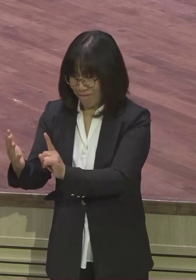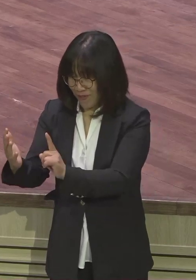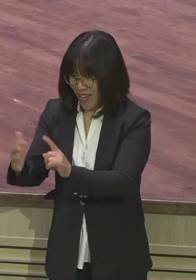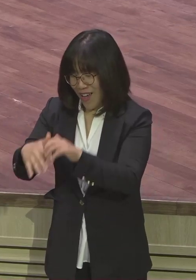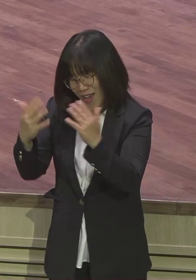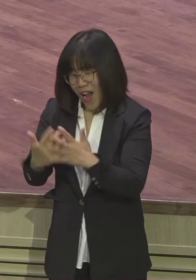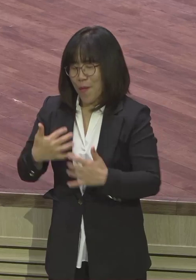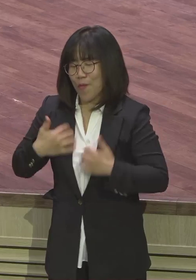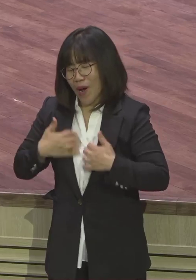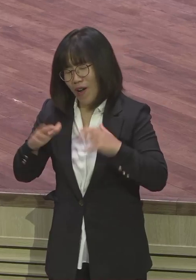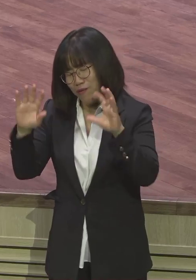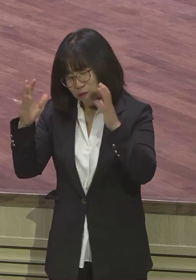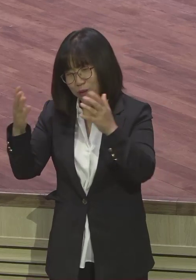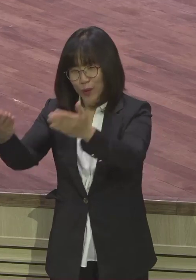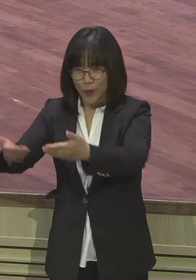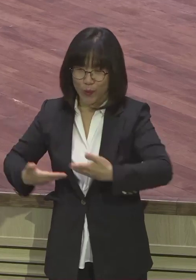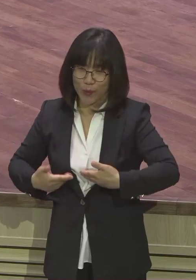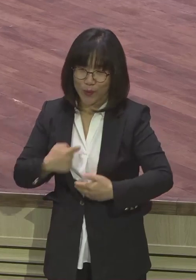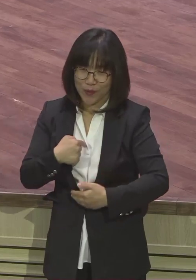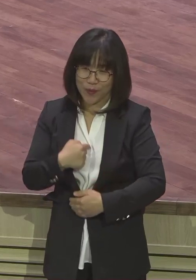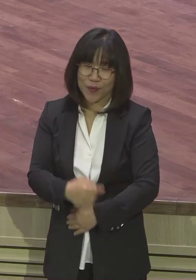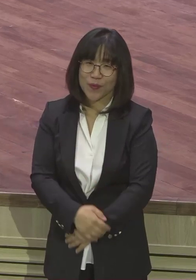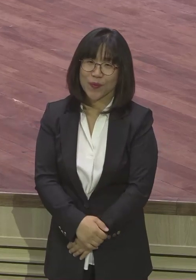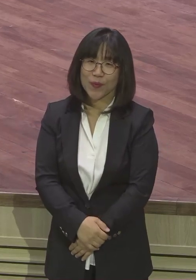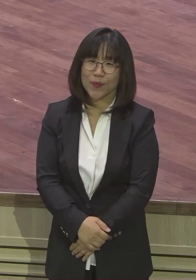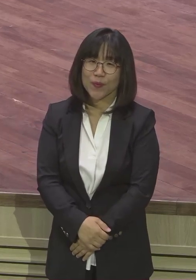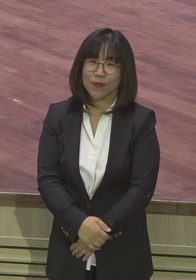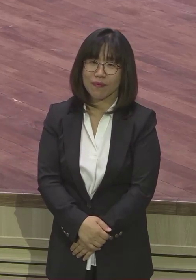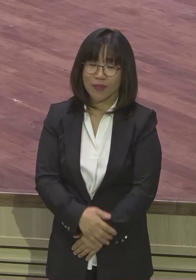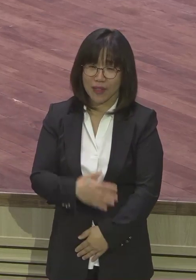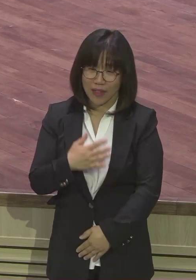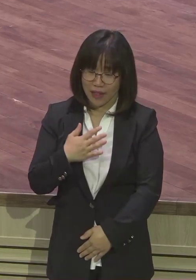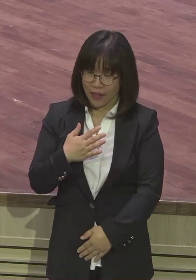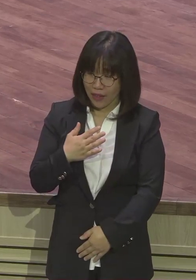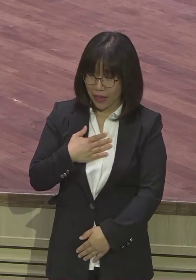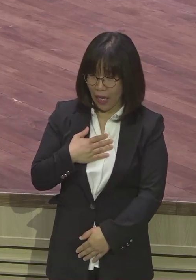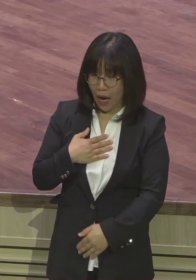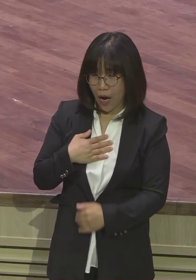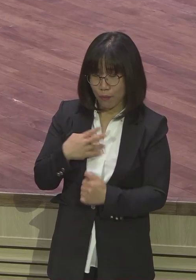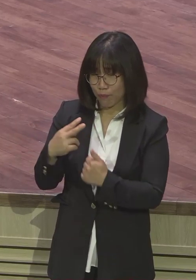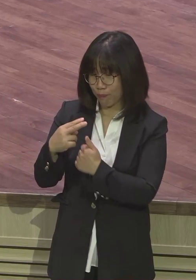어디 가든 막 그냥. 내가 미운 사람이 없으니까. 날 미워 사람이 없어.